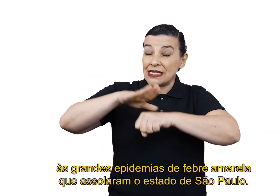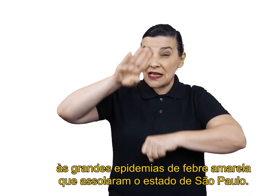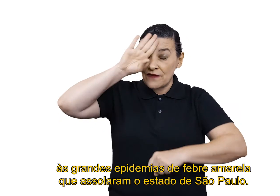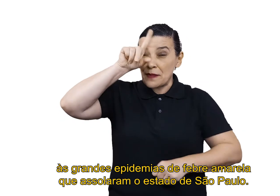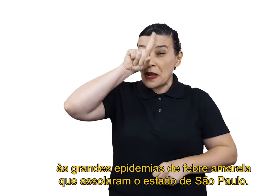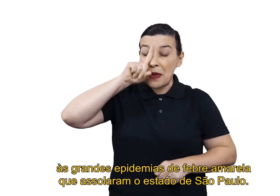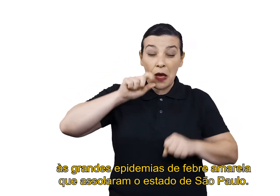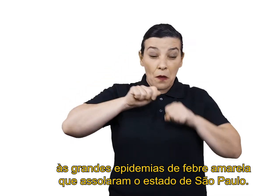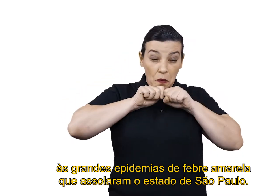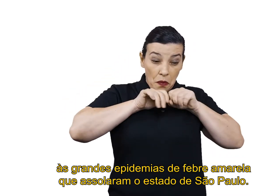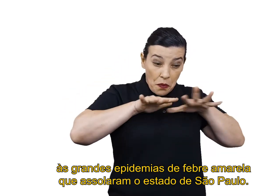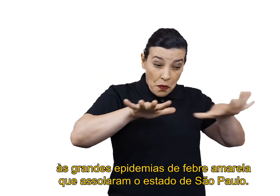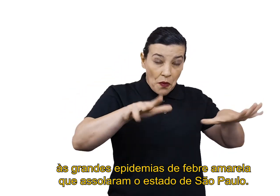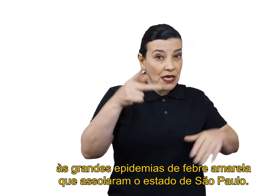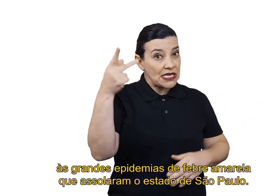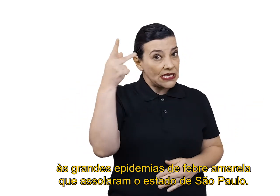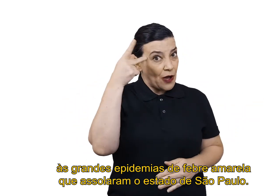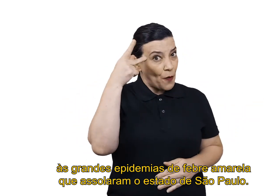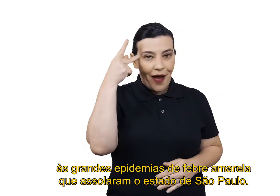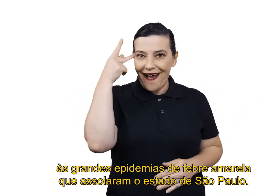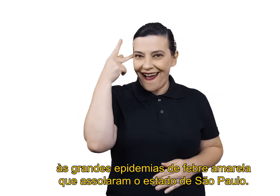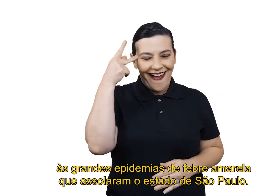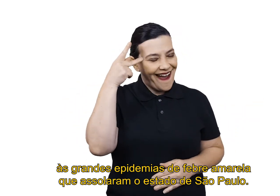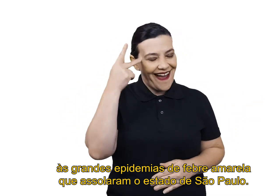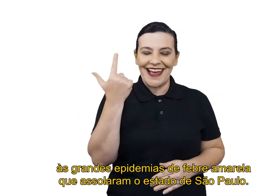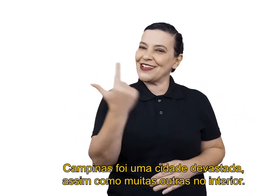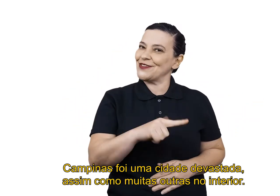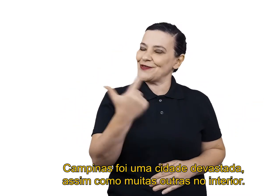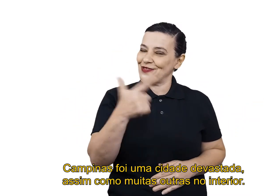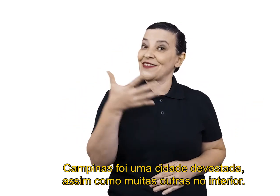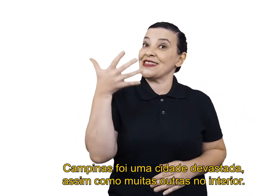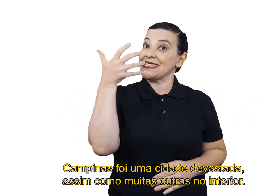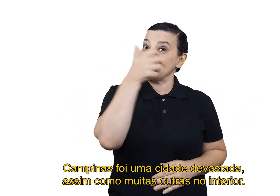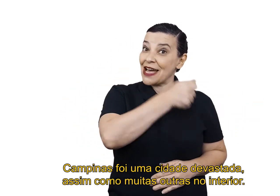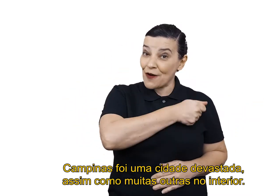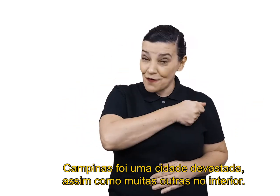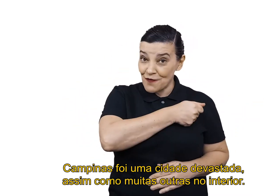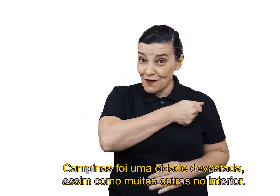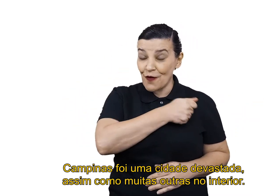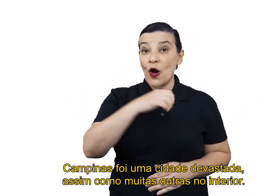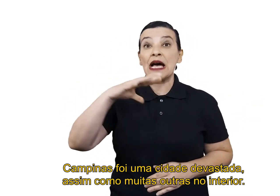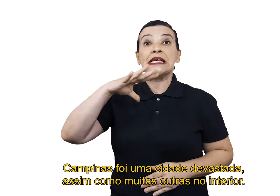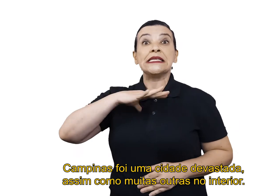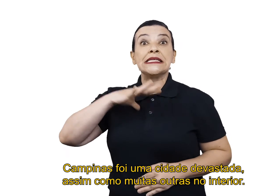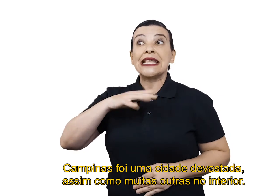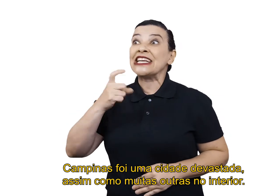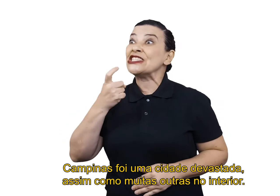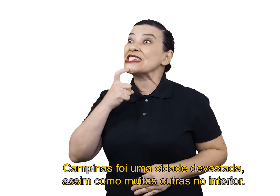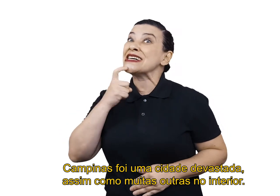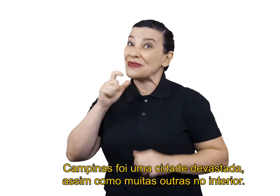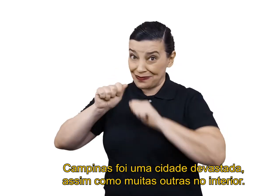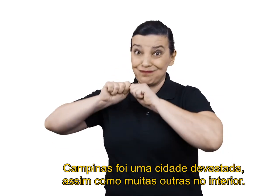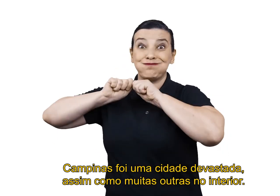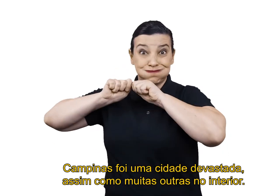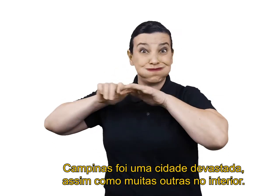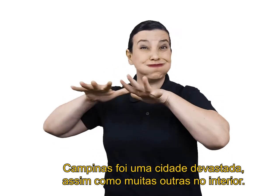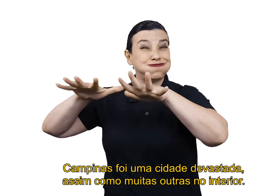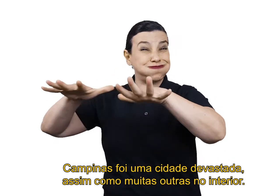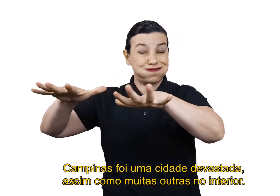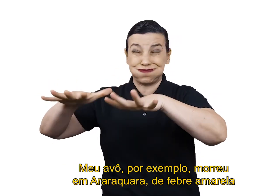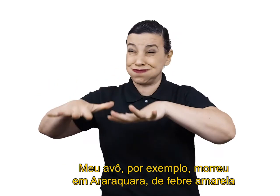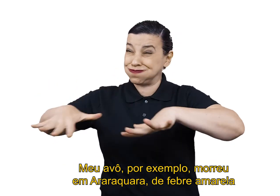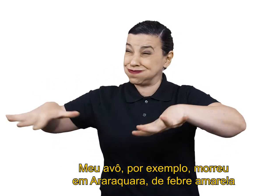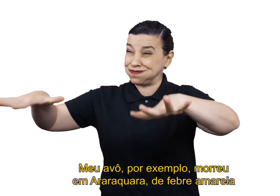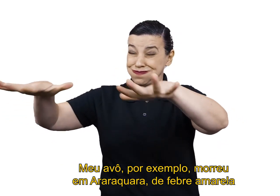febre amarela que assolaram o estado de São Paulo. Campinas foi uma cidade devastada, assim como muitas outras no